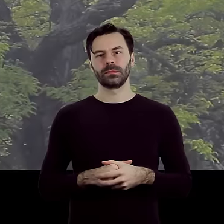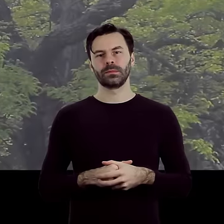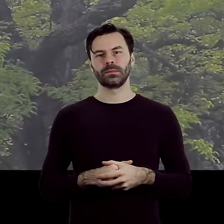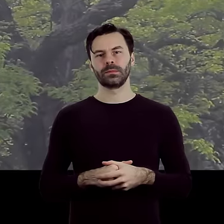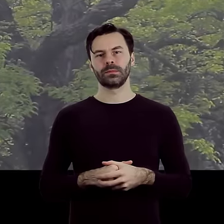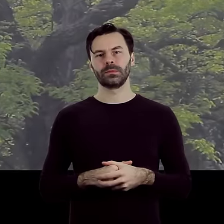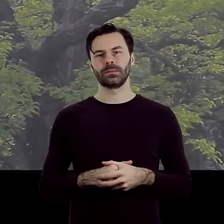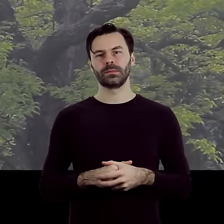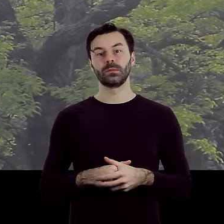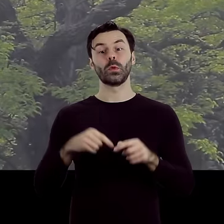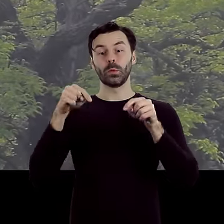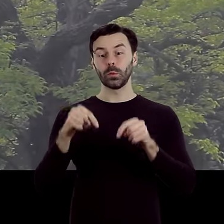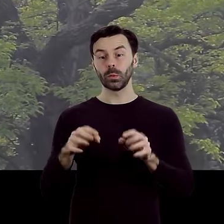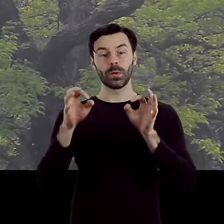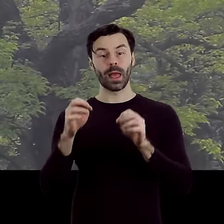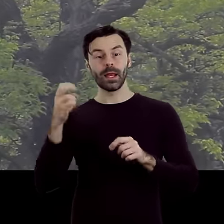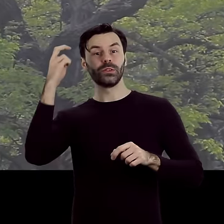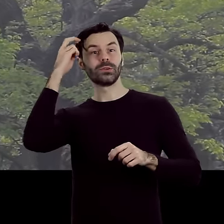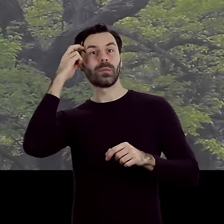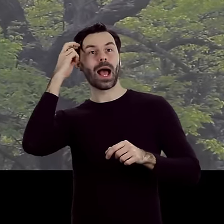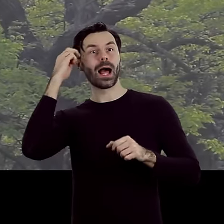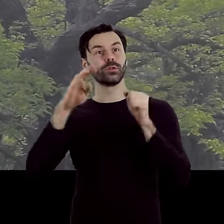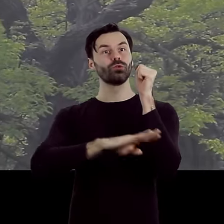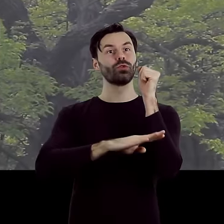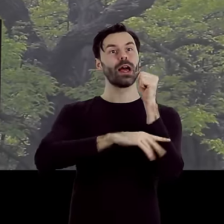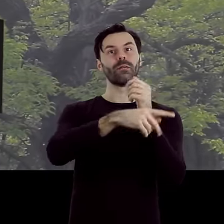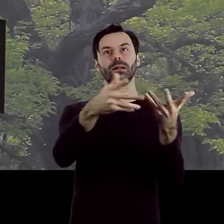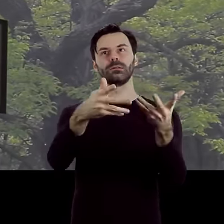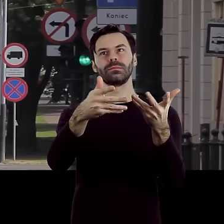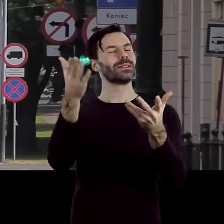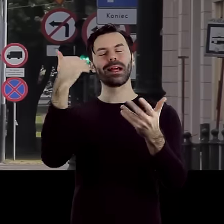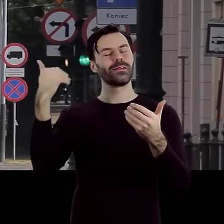Tu, gdzie dziś stoją drzewa parku, kwitło życie o wielu obliczach.